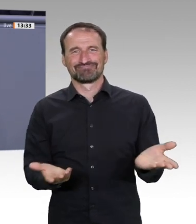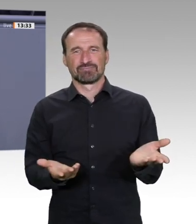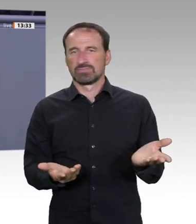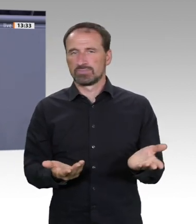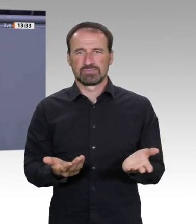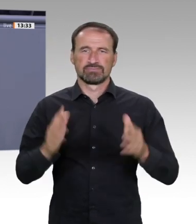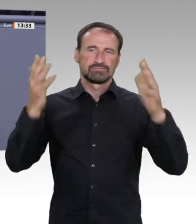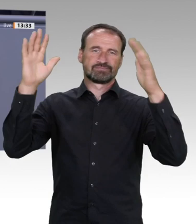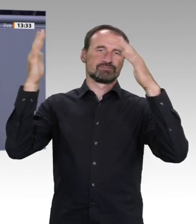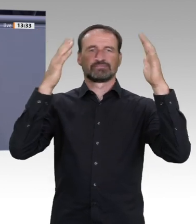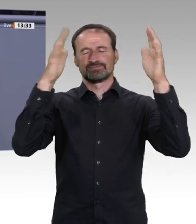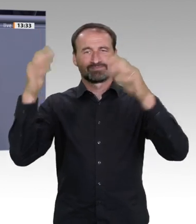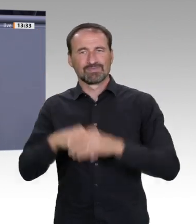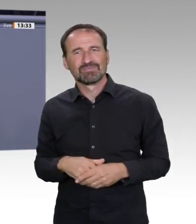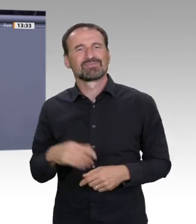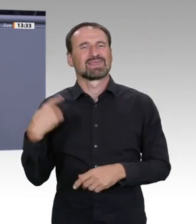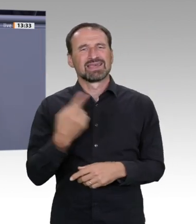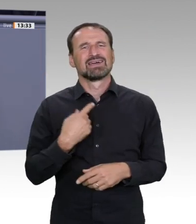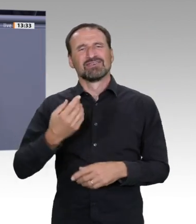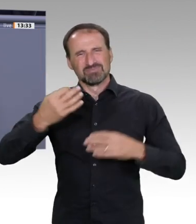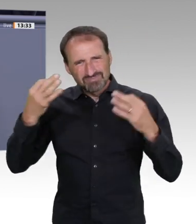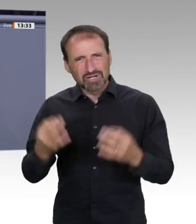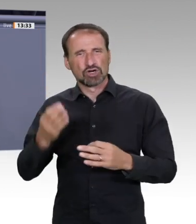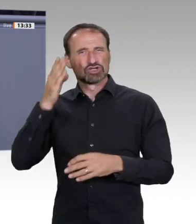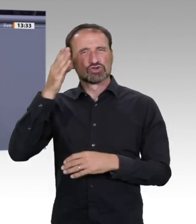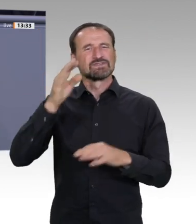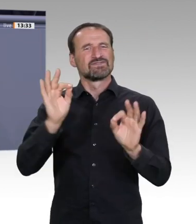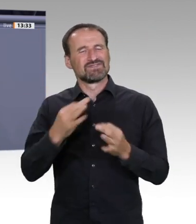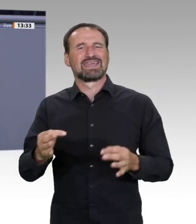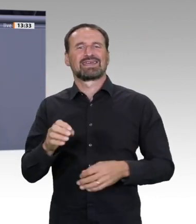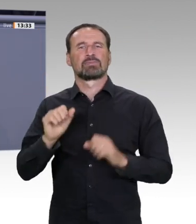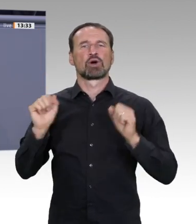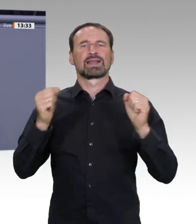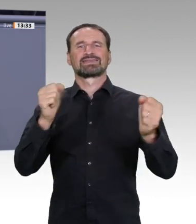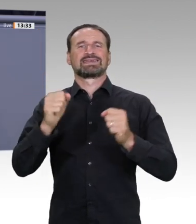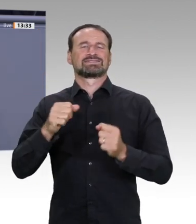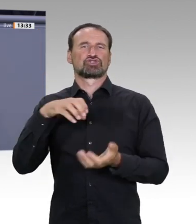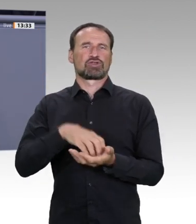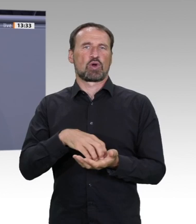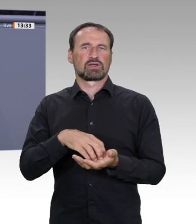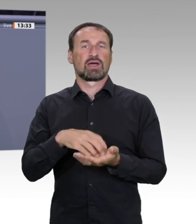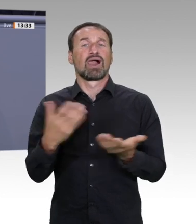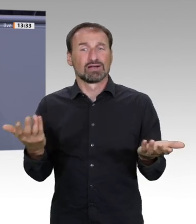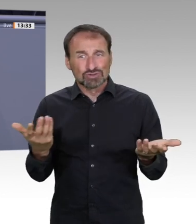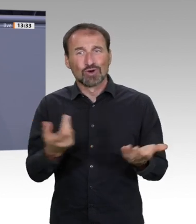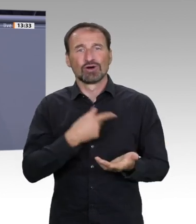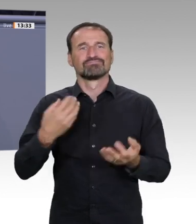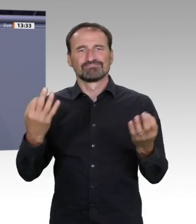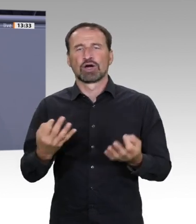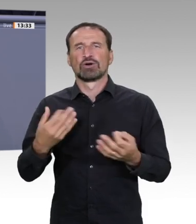klugen Ideen fürs Klima drängender denn je. Natürlich ist auch die Digitalisierung dafür eine wichtige Chance, die